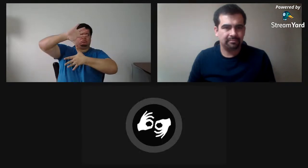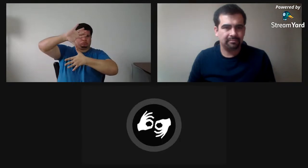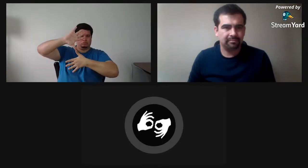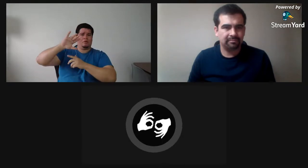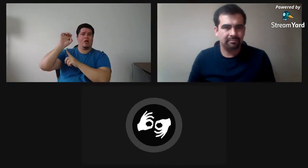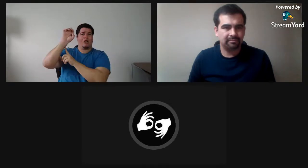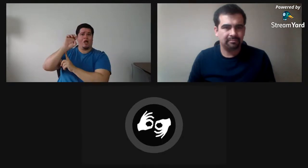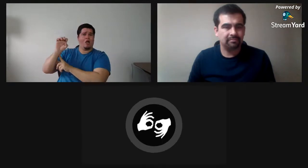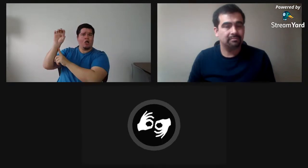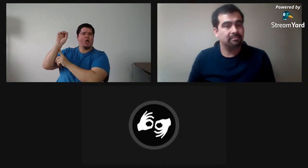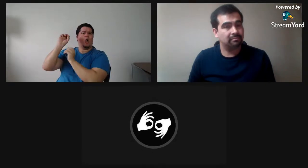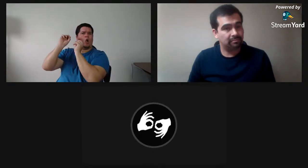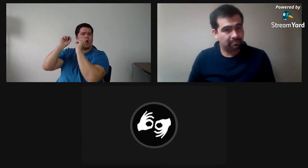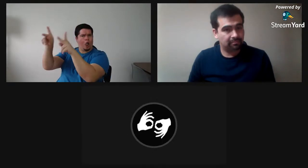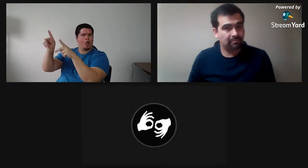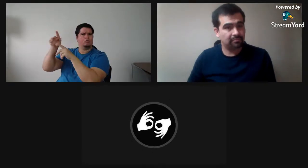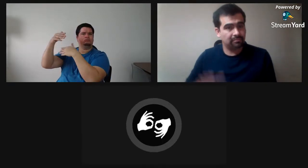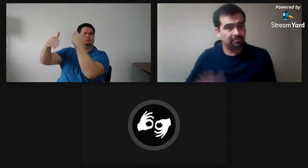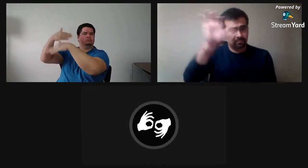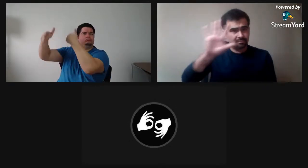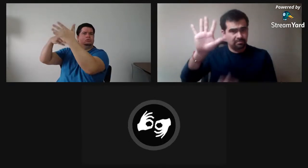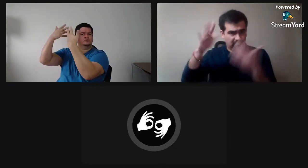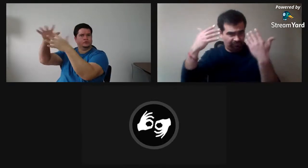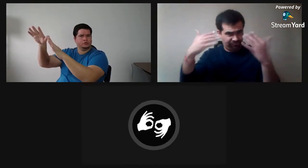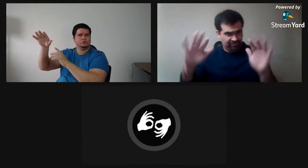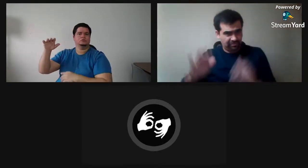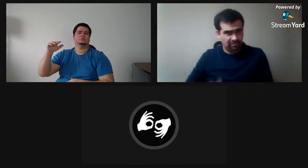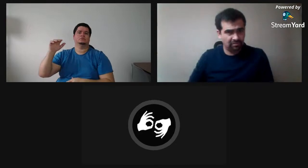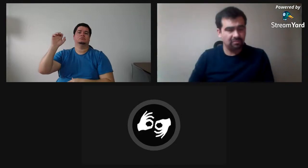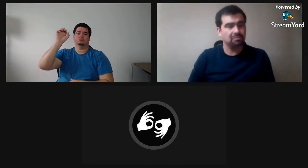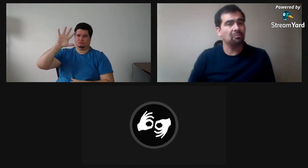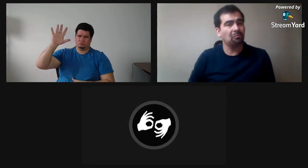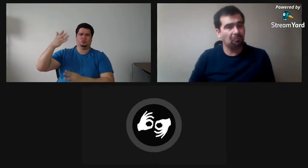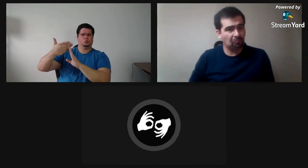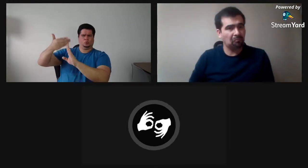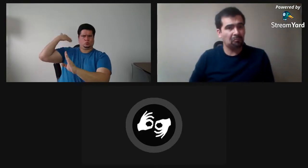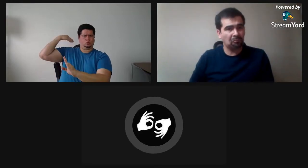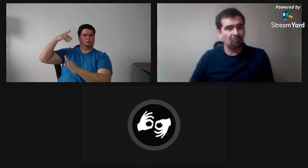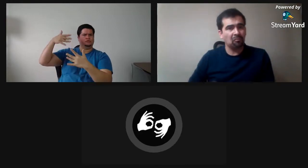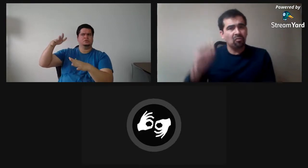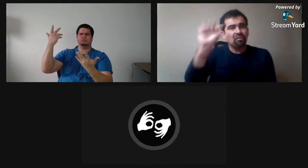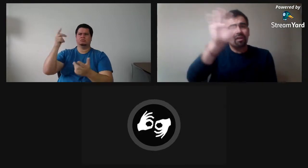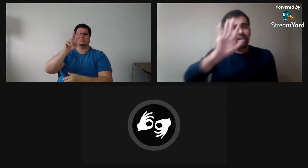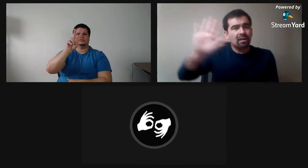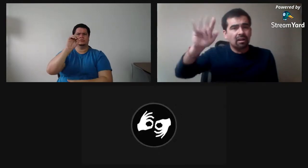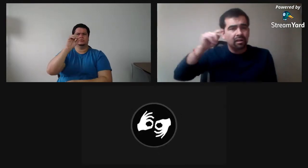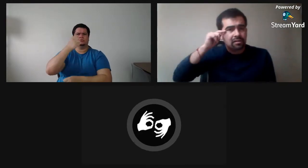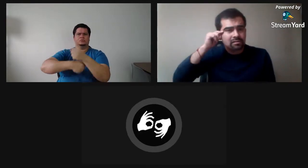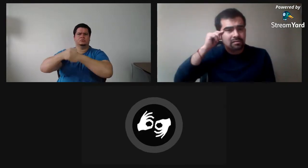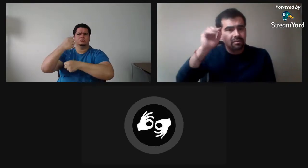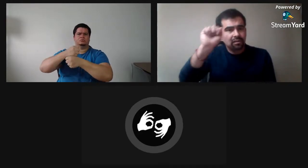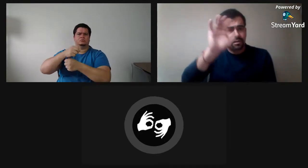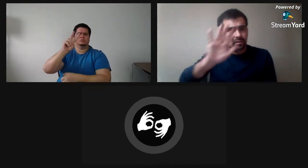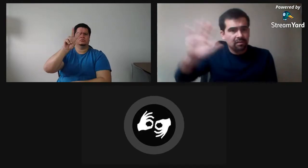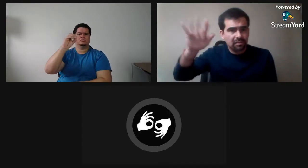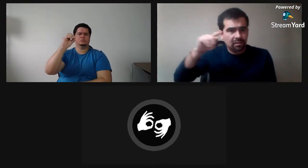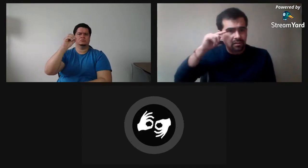Enseñémosle a los niños. Nos queda mucho camino por delante. En Europa también, ok, ya tienen su propio proceso. Ellos ya en el año 2000,